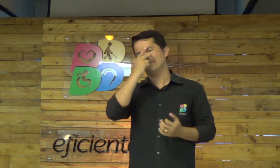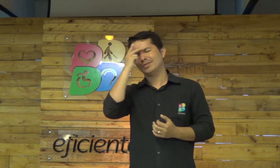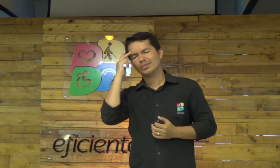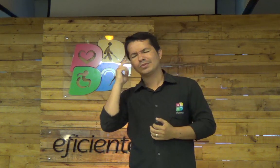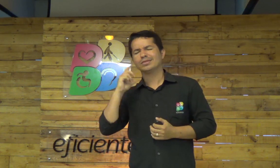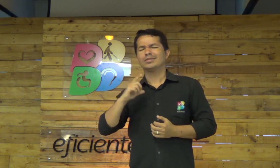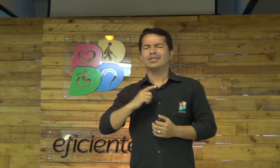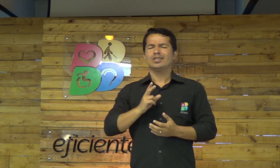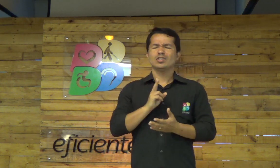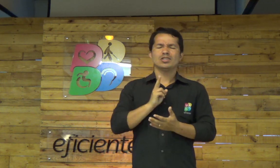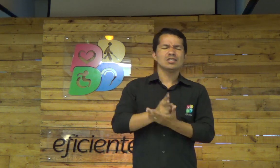Quantas pessoas